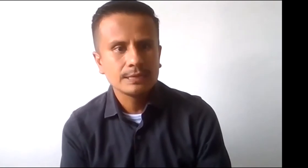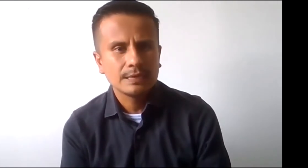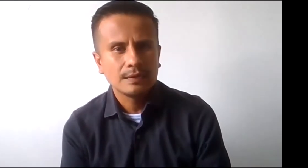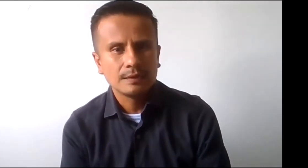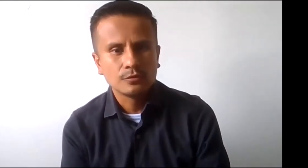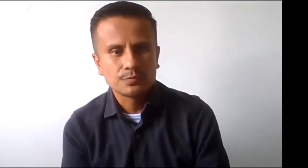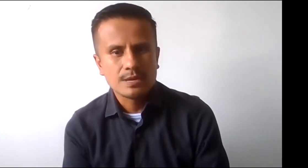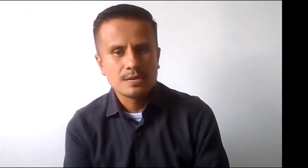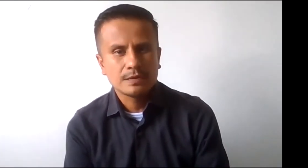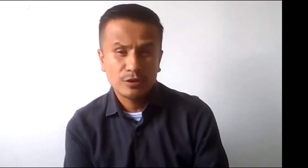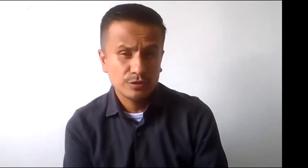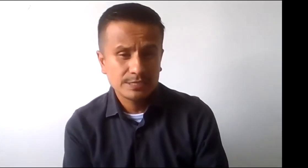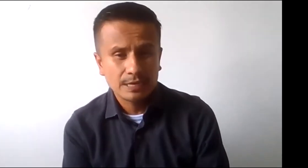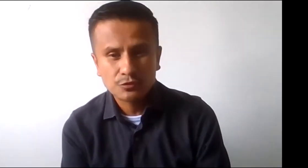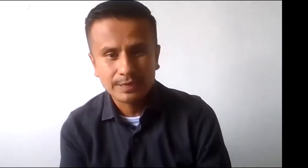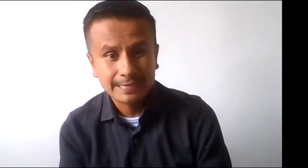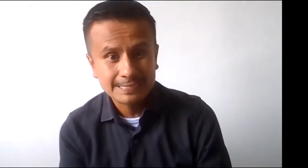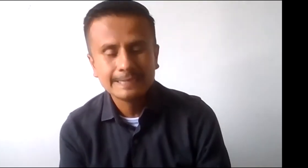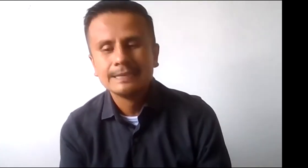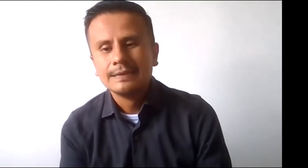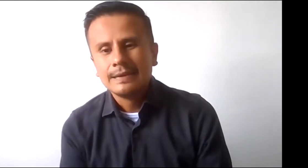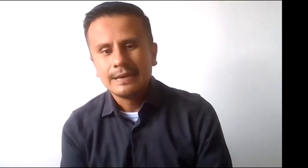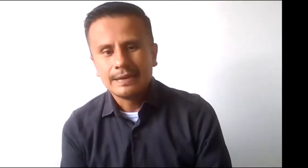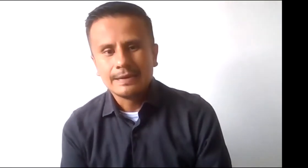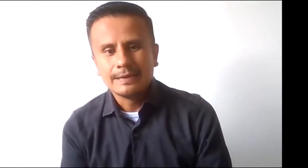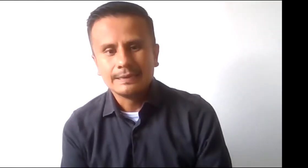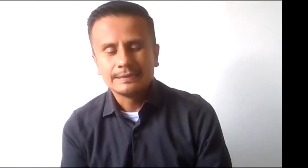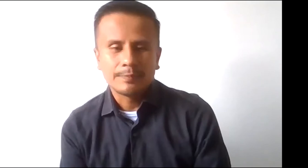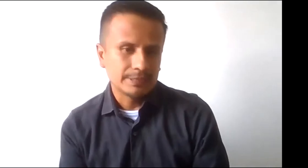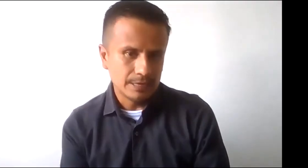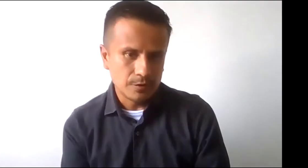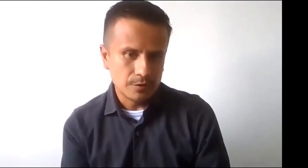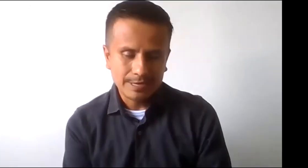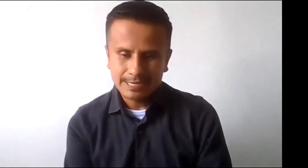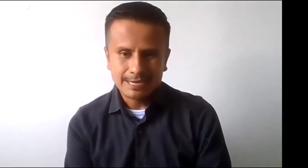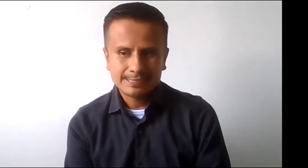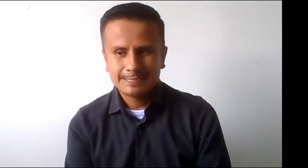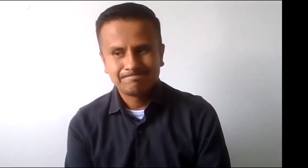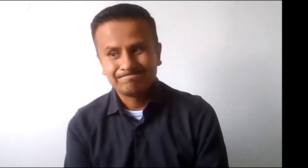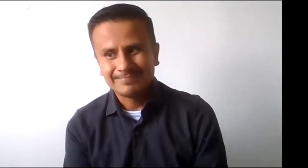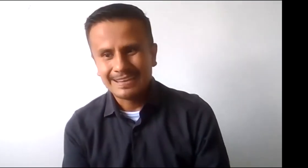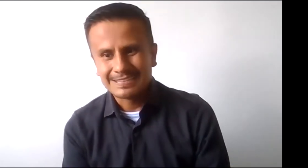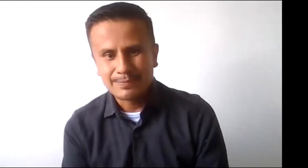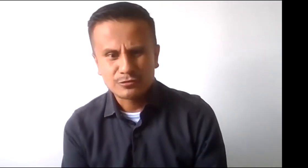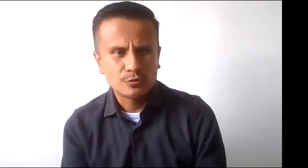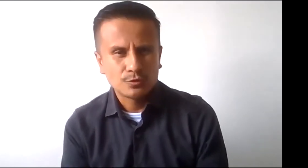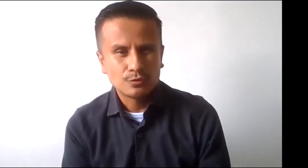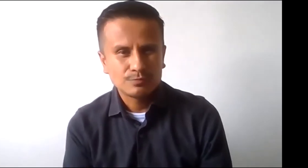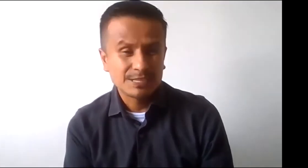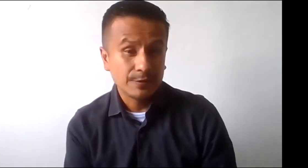creo que inicie en el 2013, intérprete de lengua de señas hace más o menos unos más de